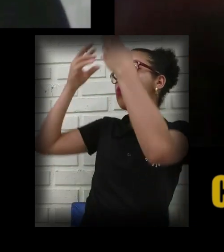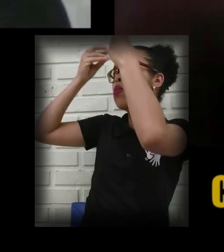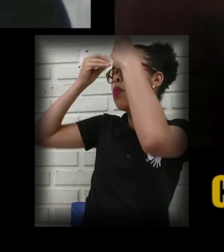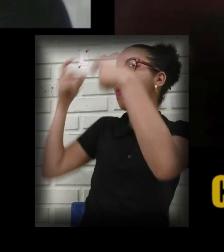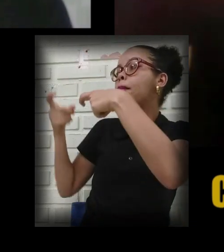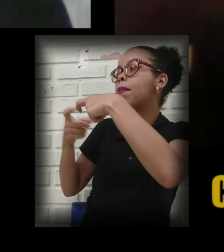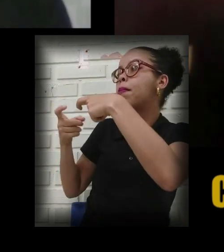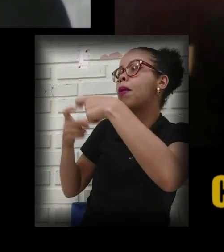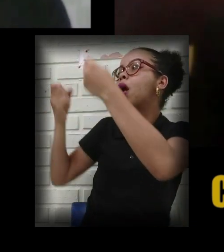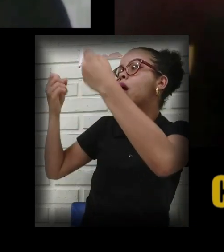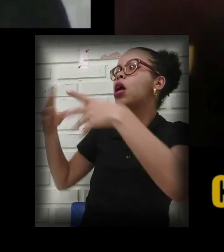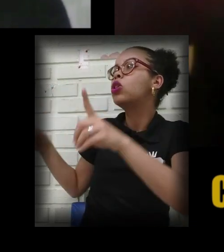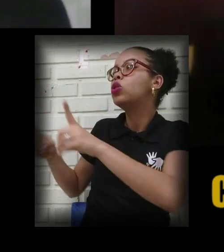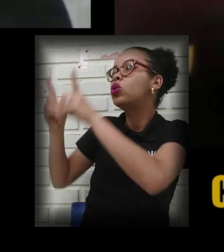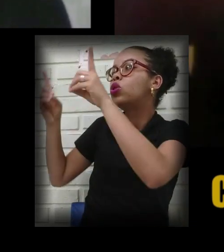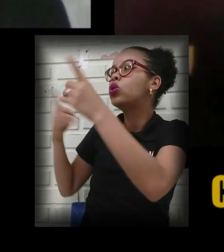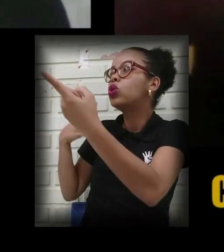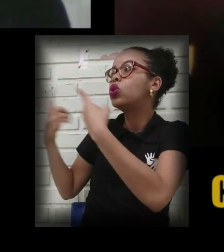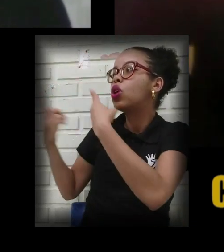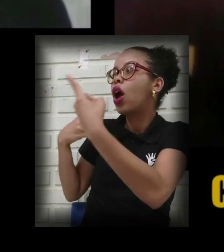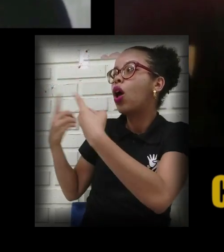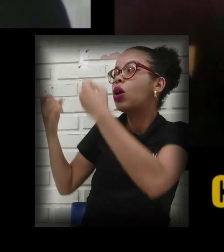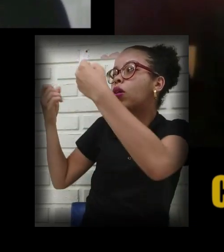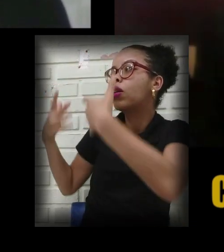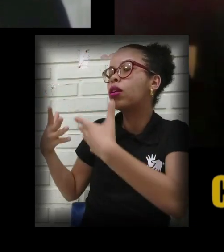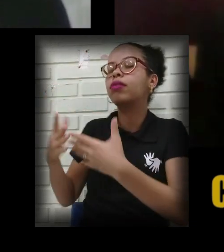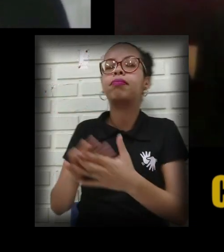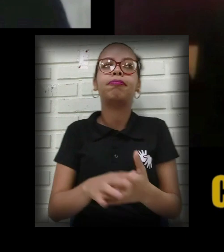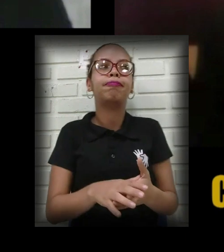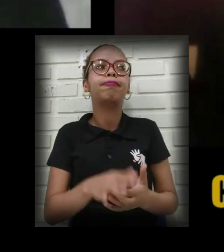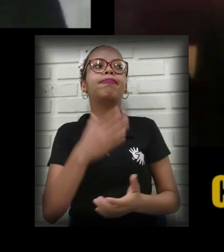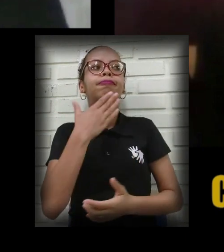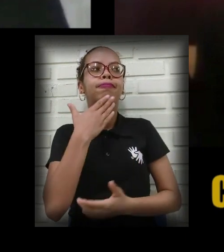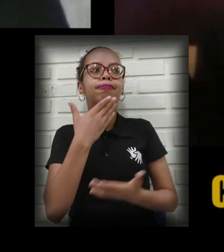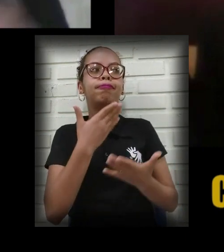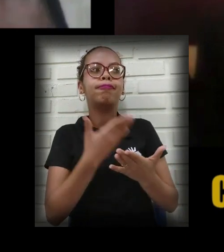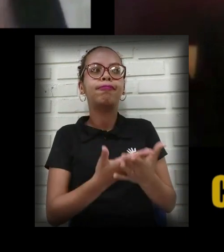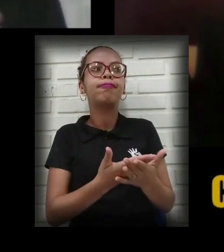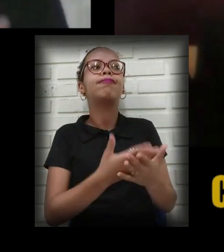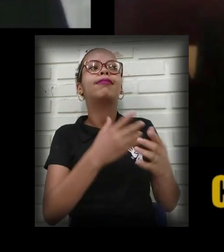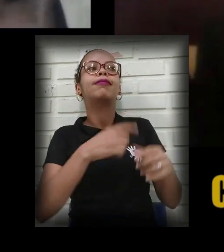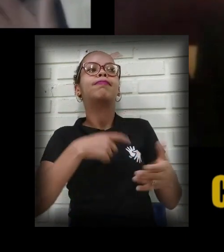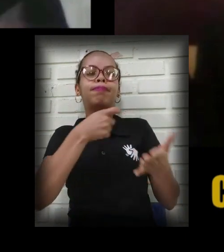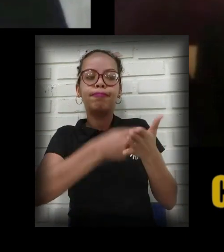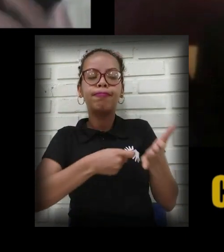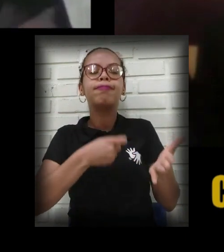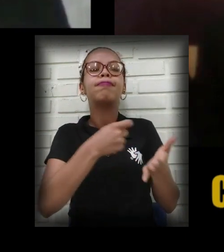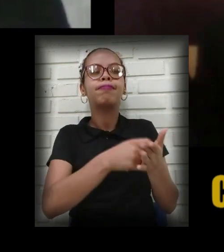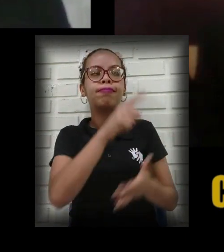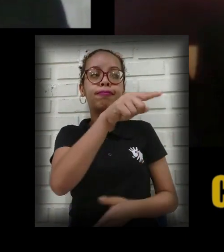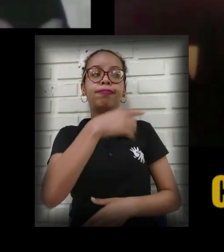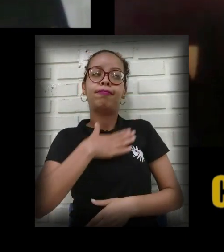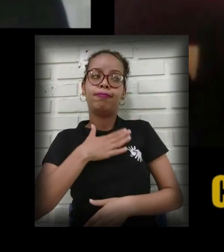esse diálogo? Gente, mas para mim foi um dos desafios, sabe? Porque assim,